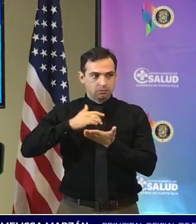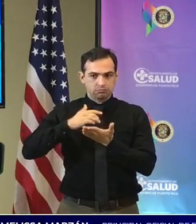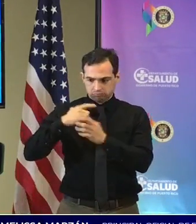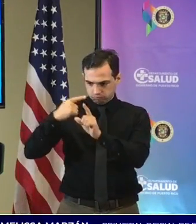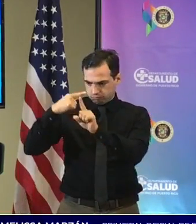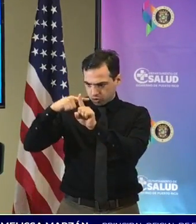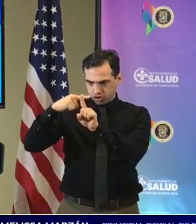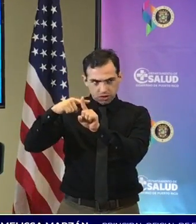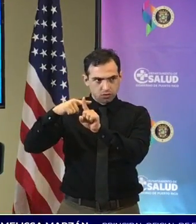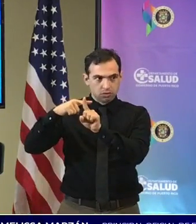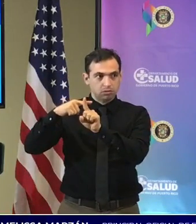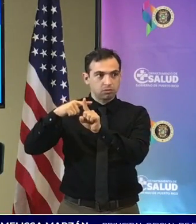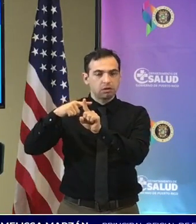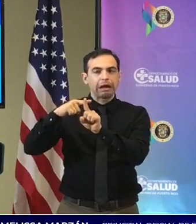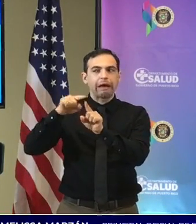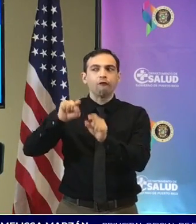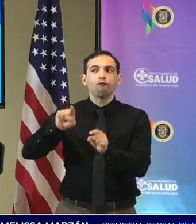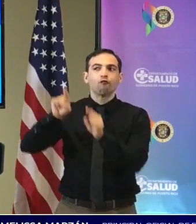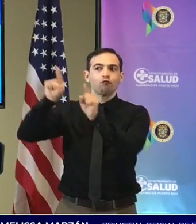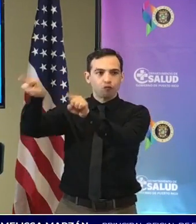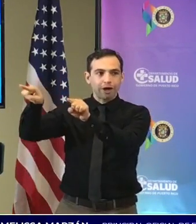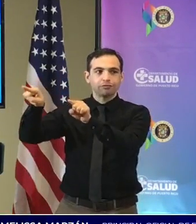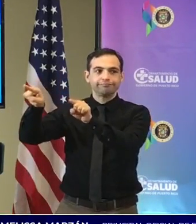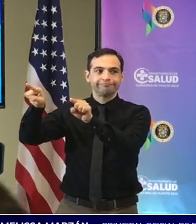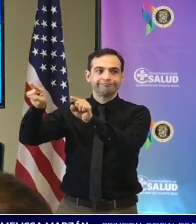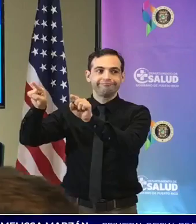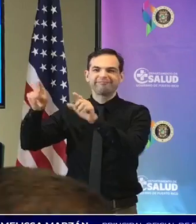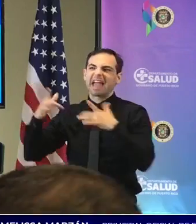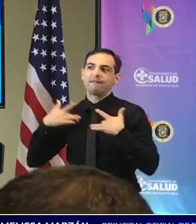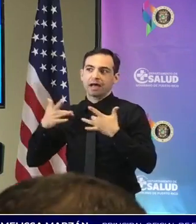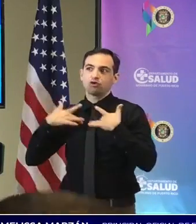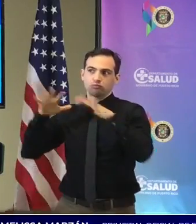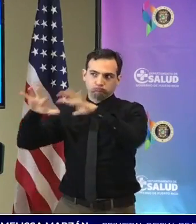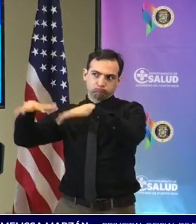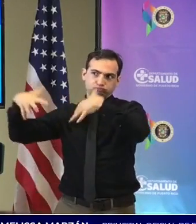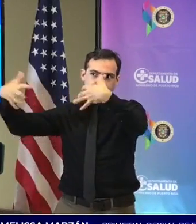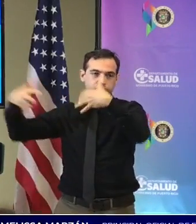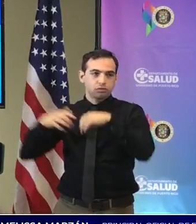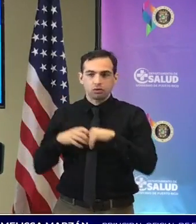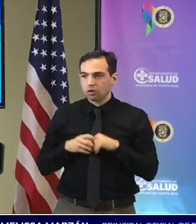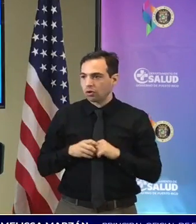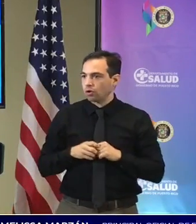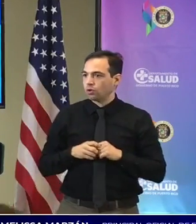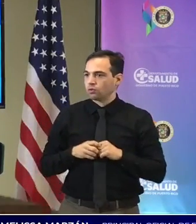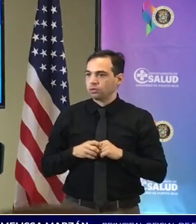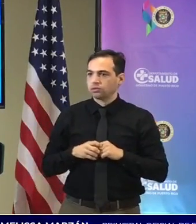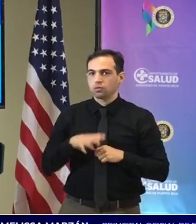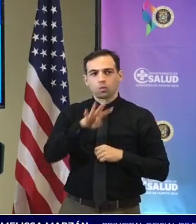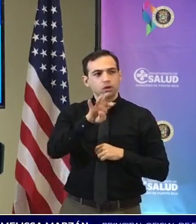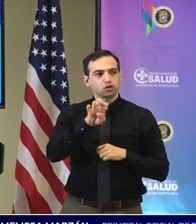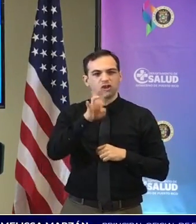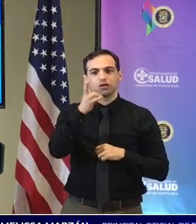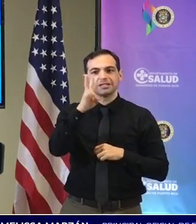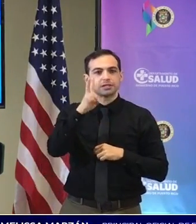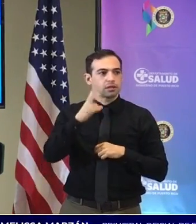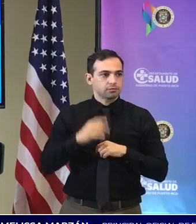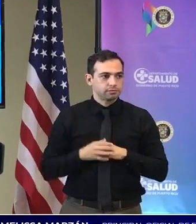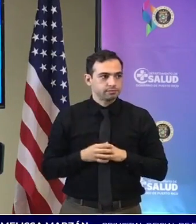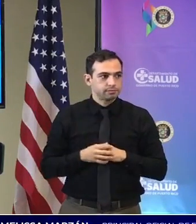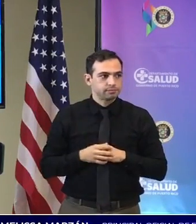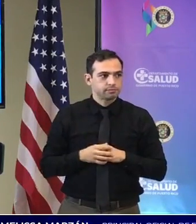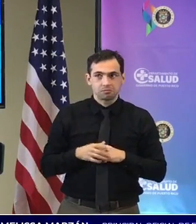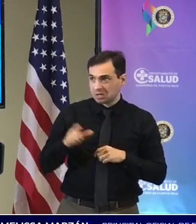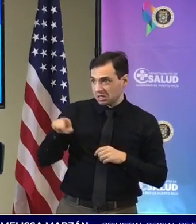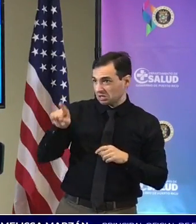que participaron en el evento multitudinario hay 77 identificados al menos esas personas que dijeron que habían ido a los eventos y que fueron aún con